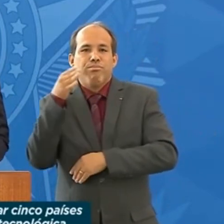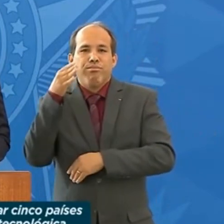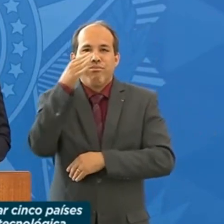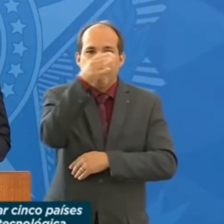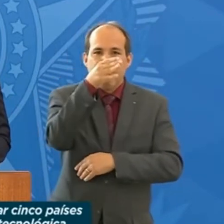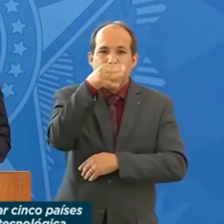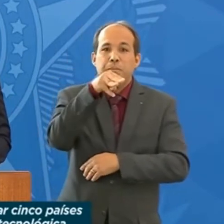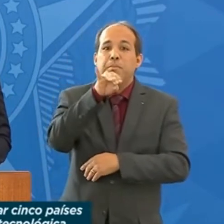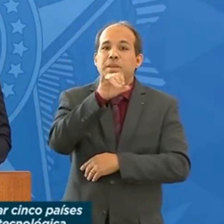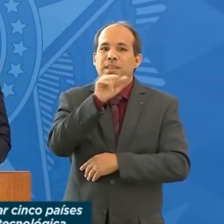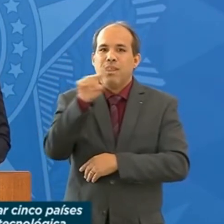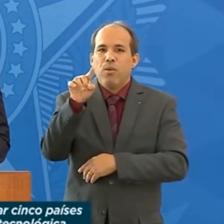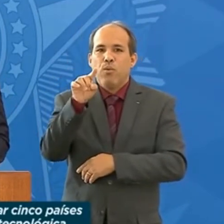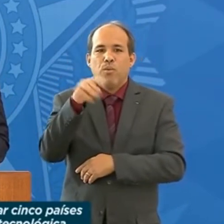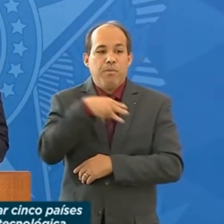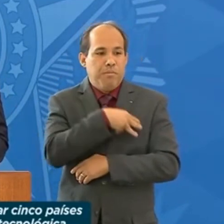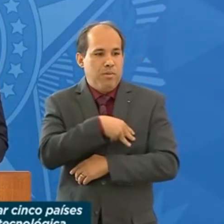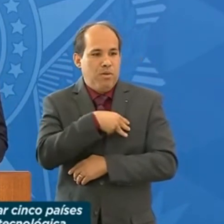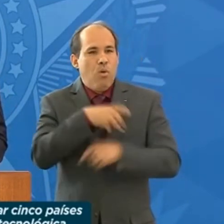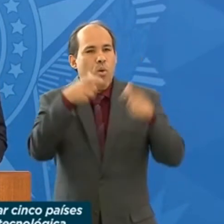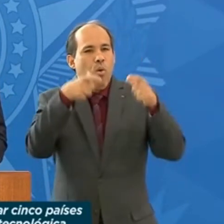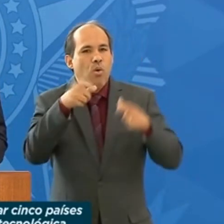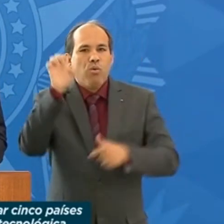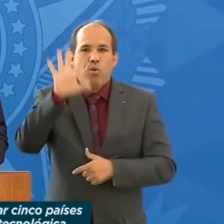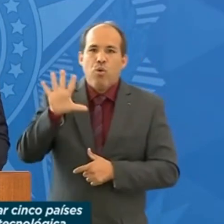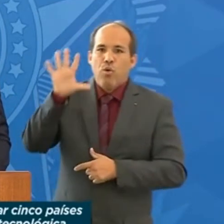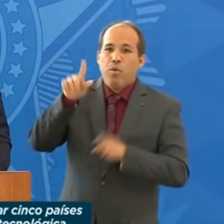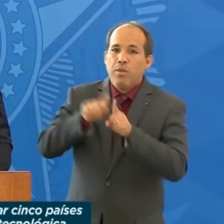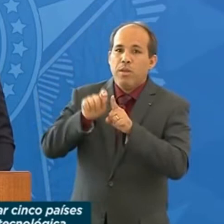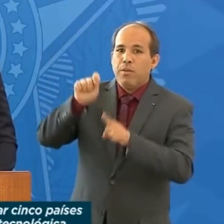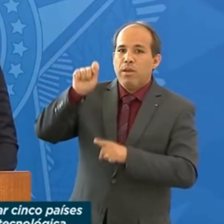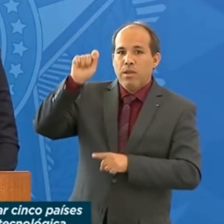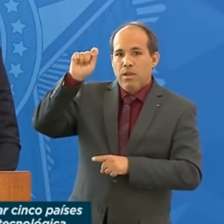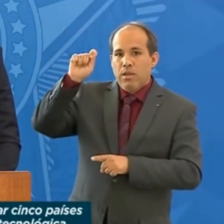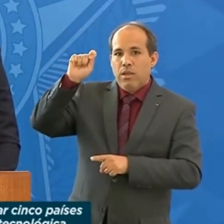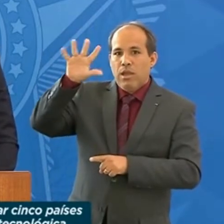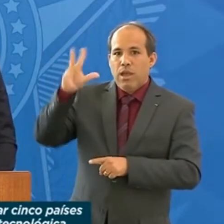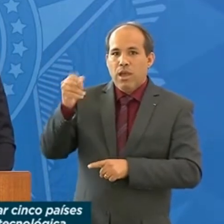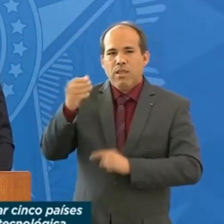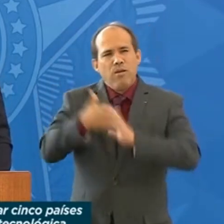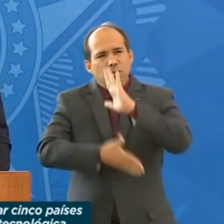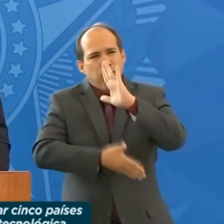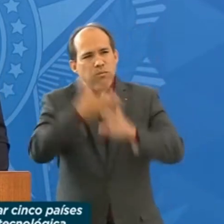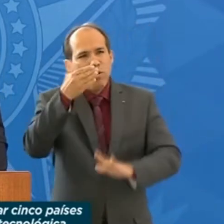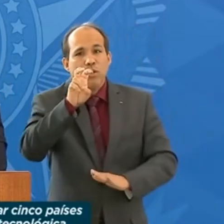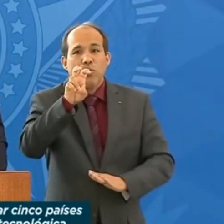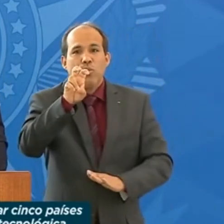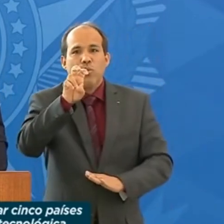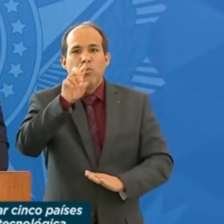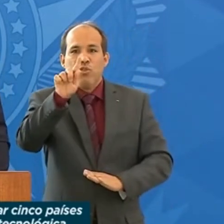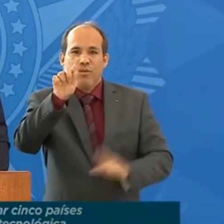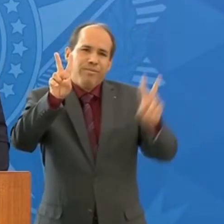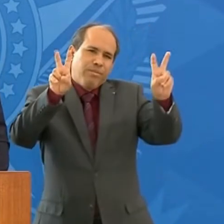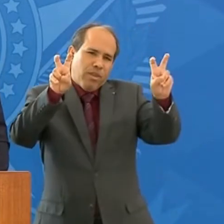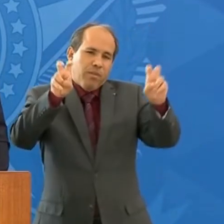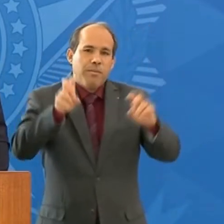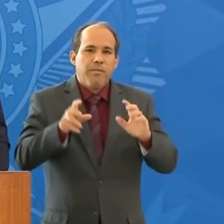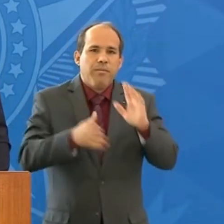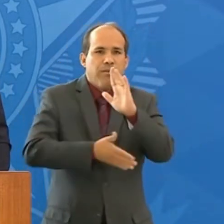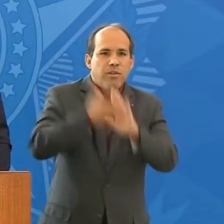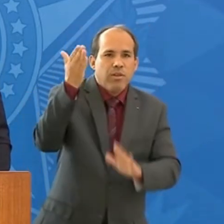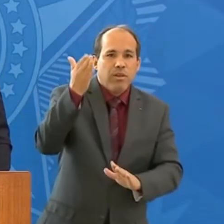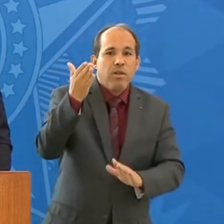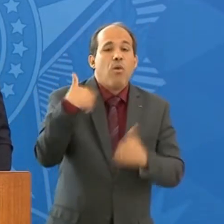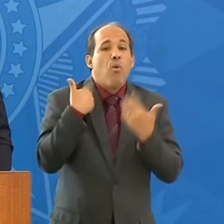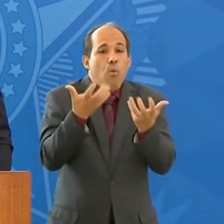na Europa e na Ásia para fazer a viagem do 5G e eu